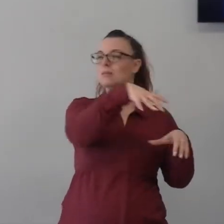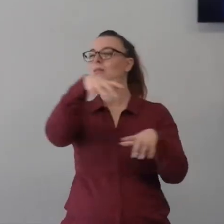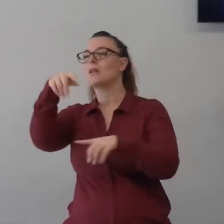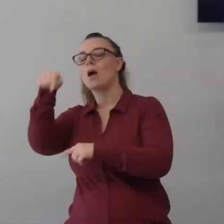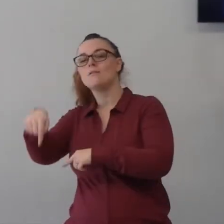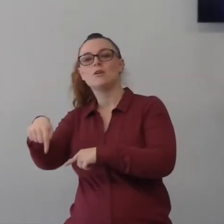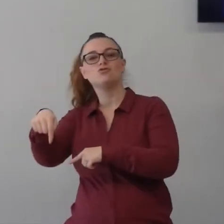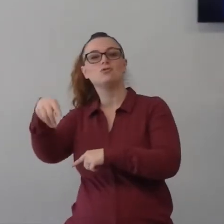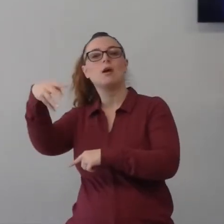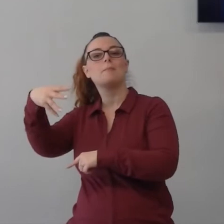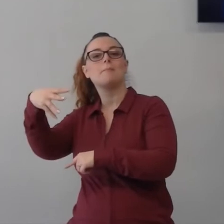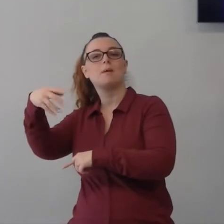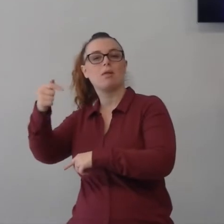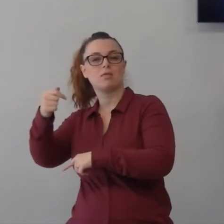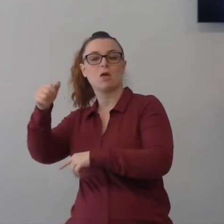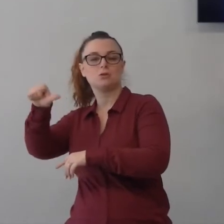cosa sostanziale